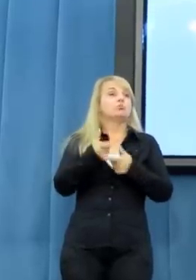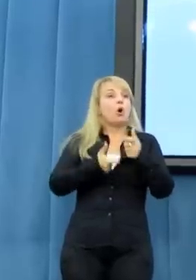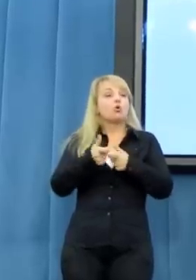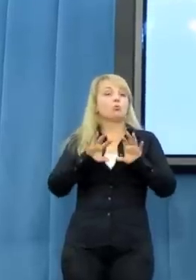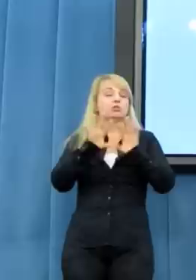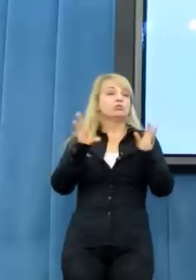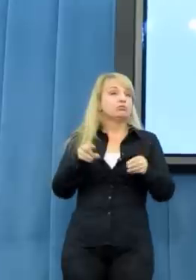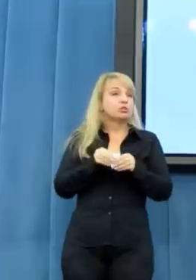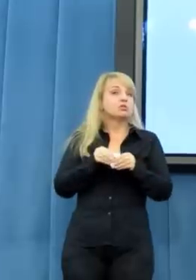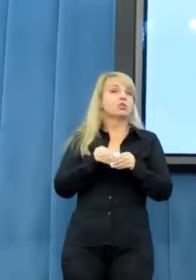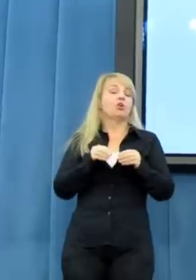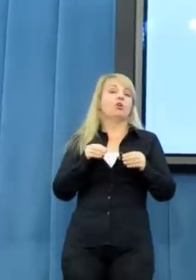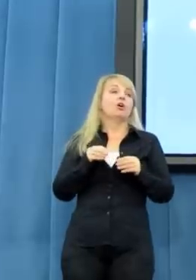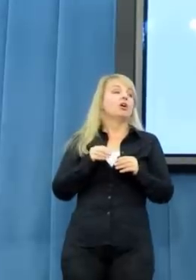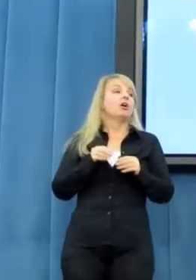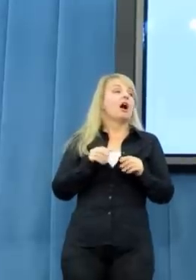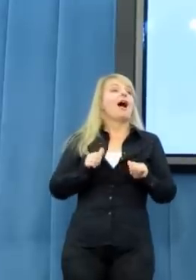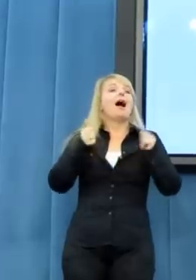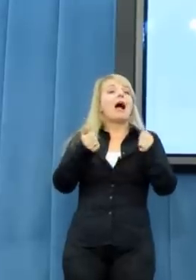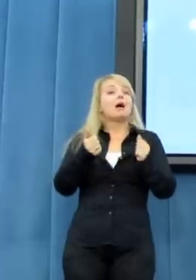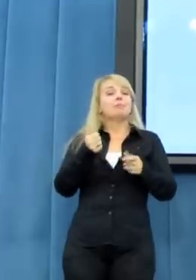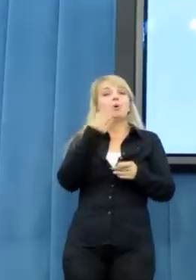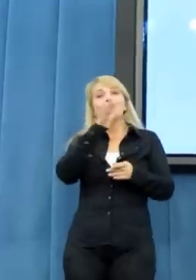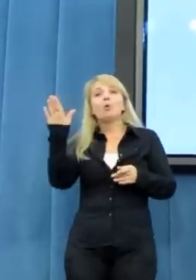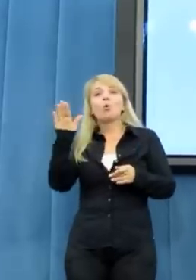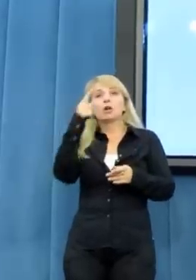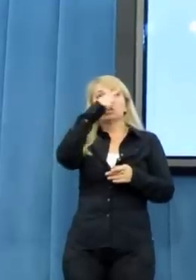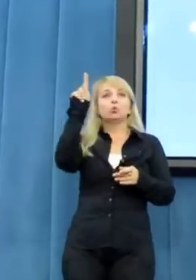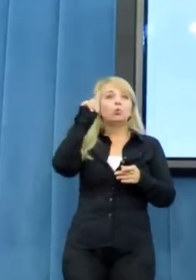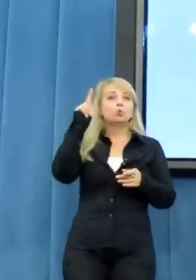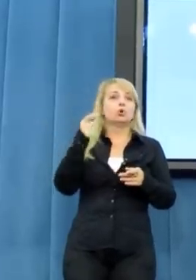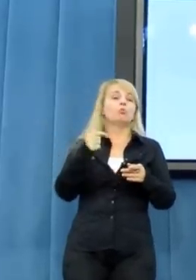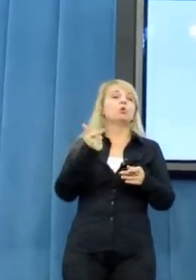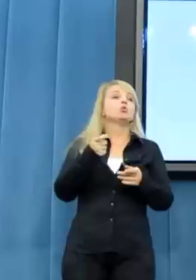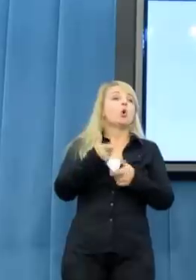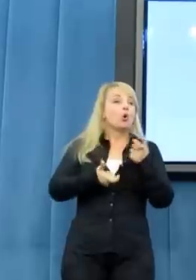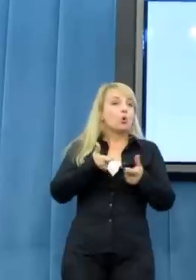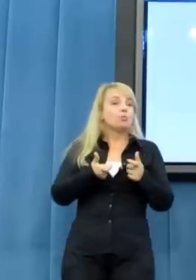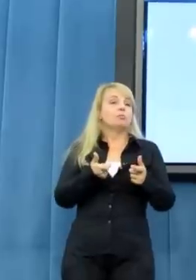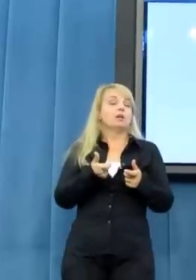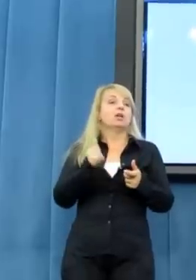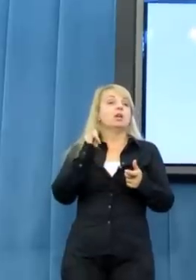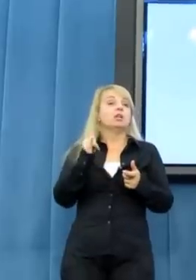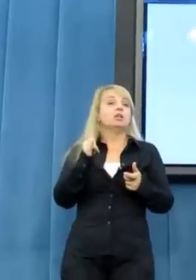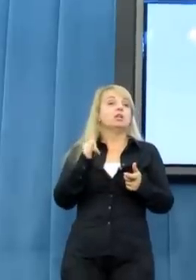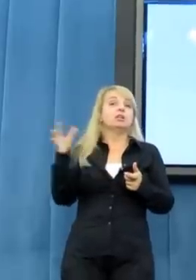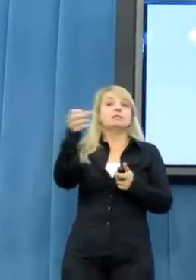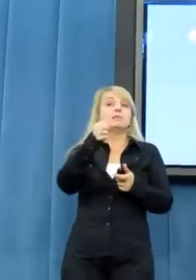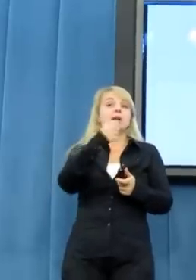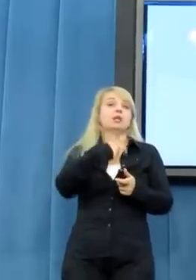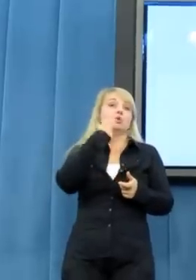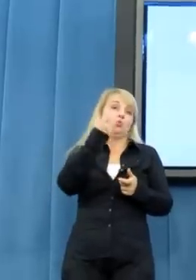wszystko, żeby przekonać do siebie społeczeństwo. Ale mówię,